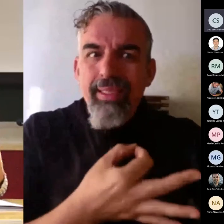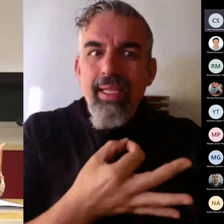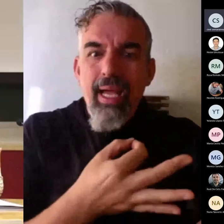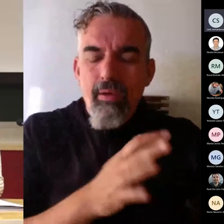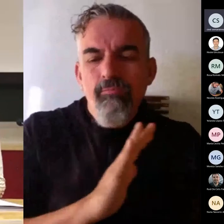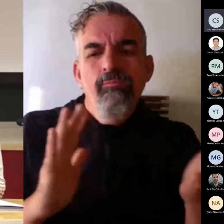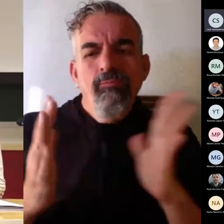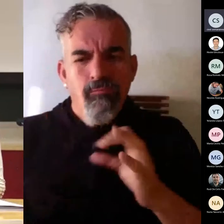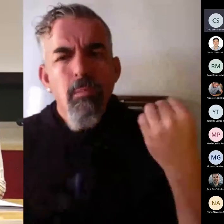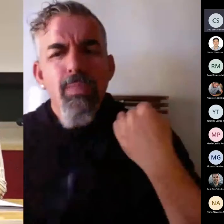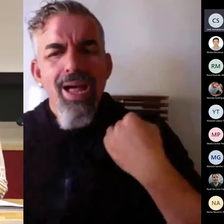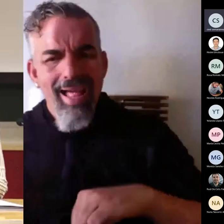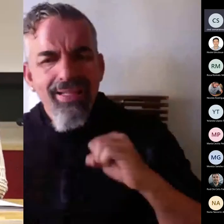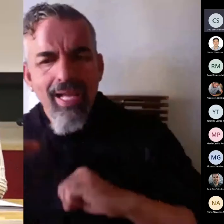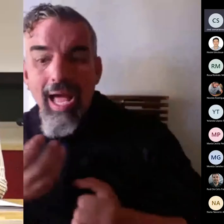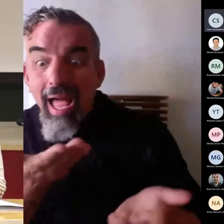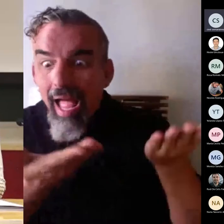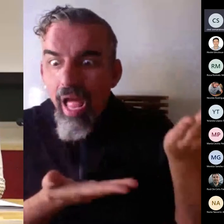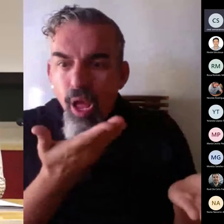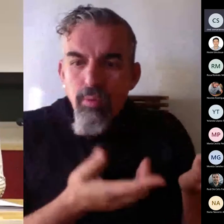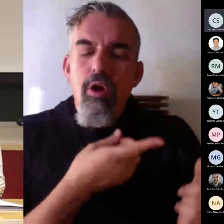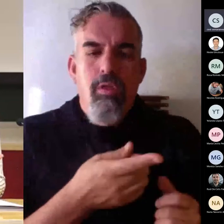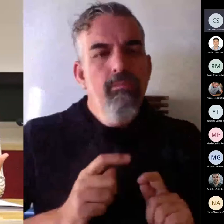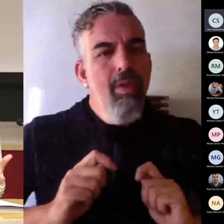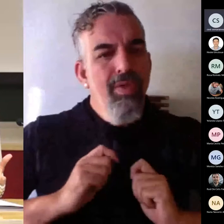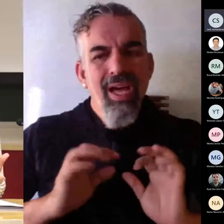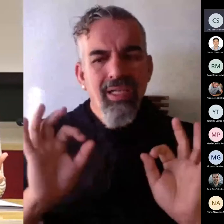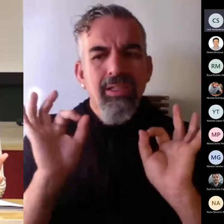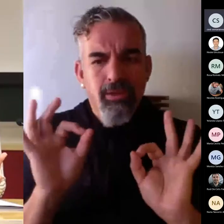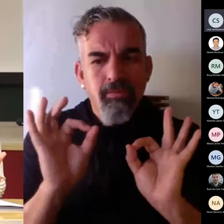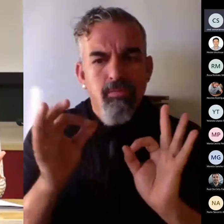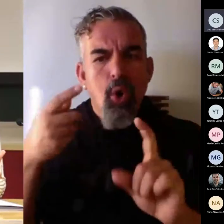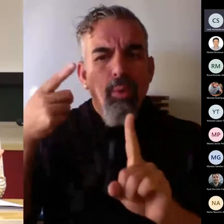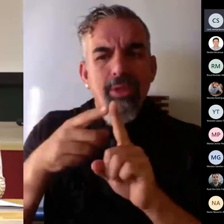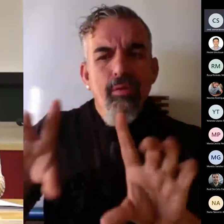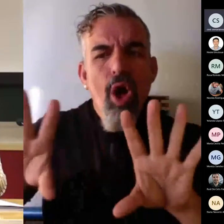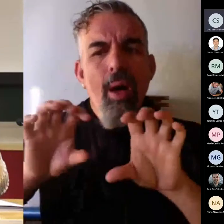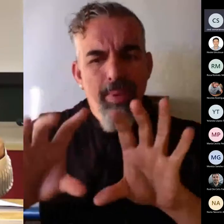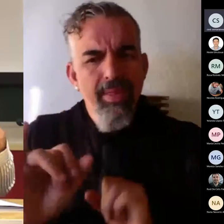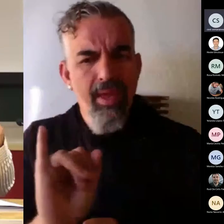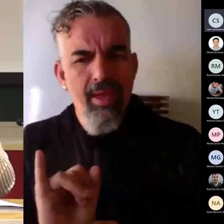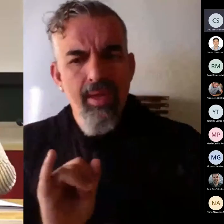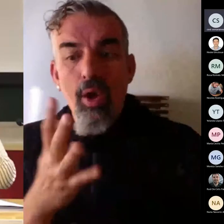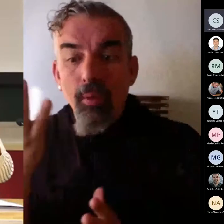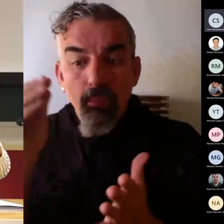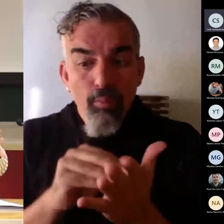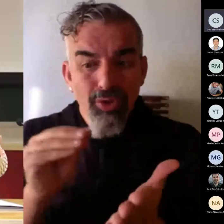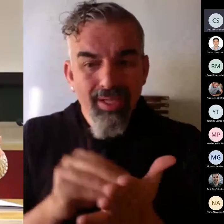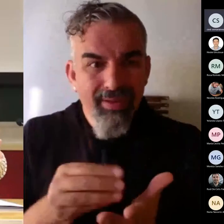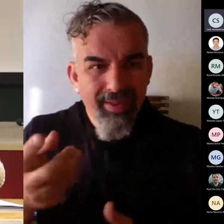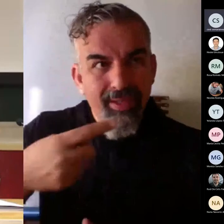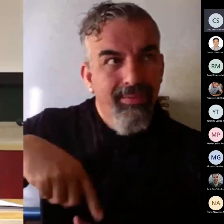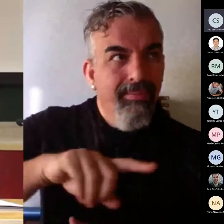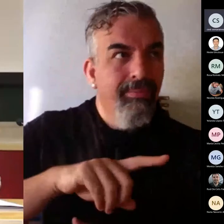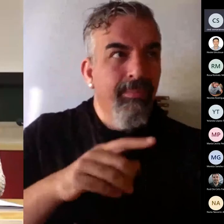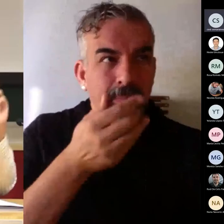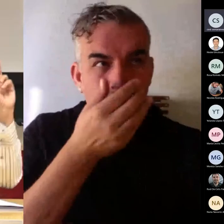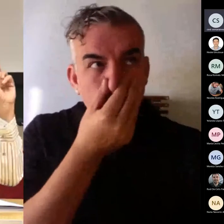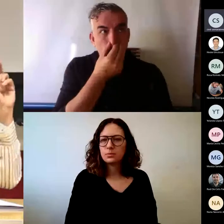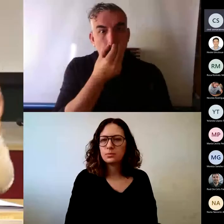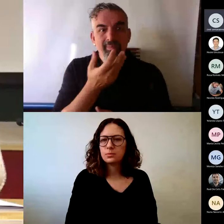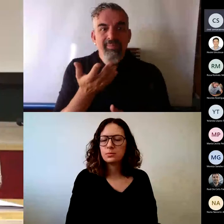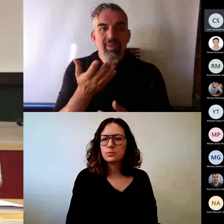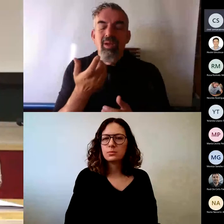una evaluación que de verdad nosotros consigamos evidencias de que han aprendido. O muchas veces nosotros vamos,